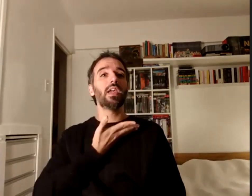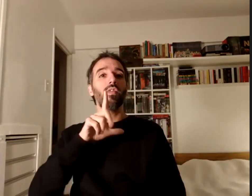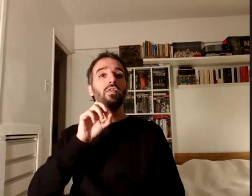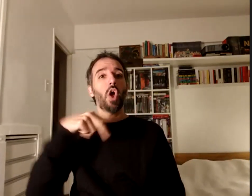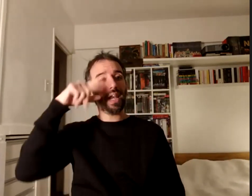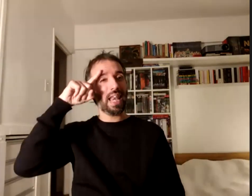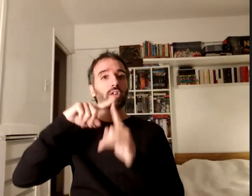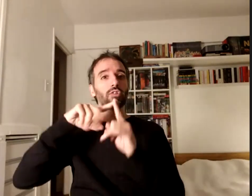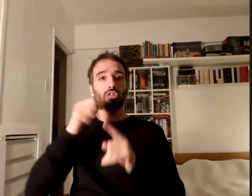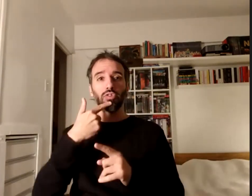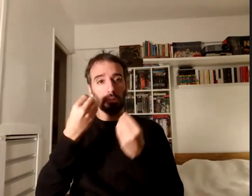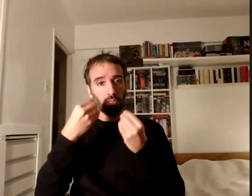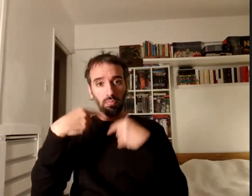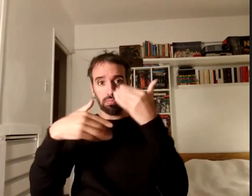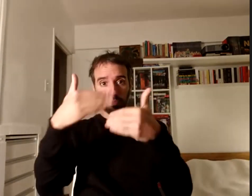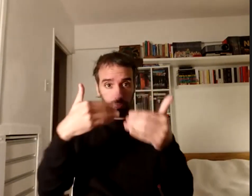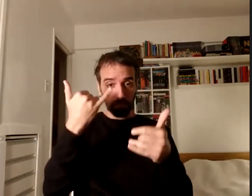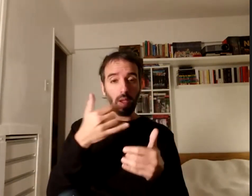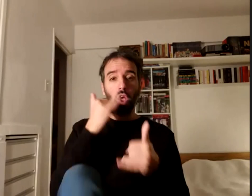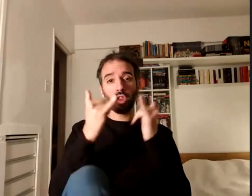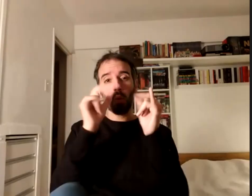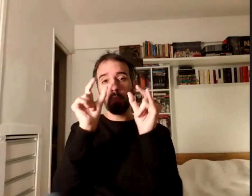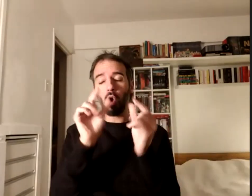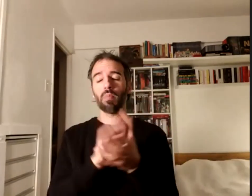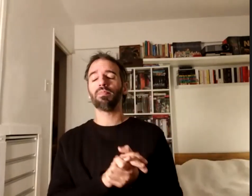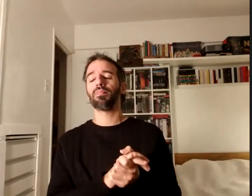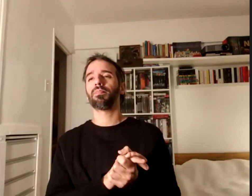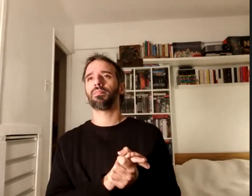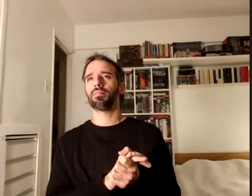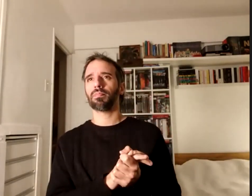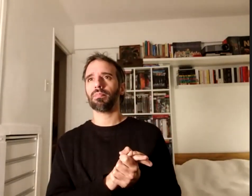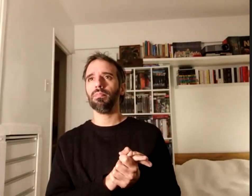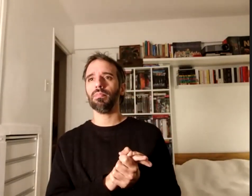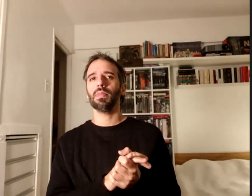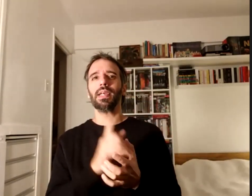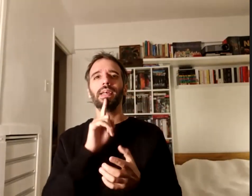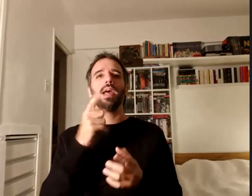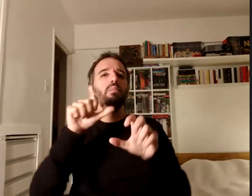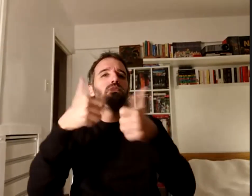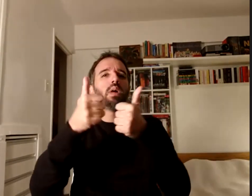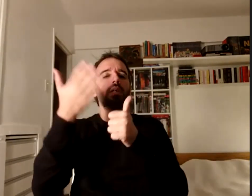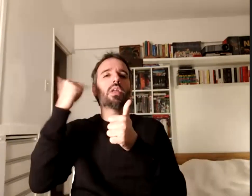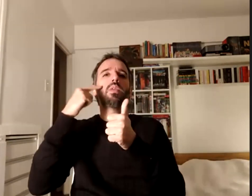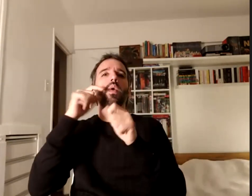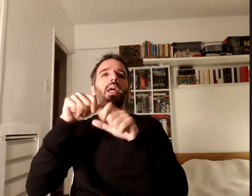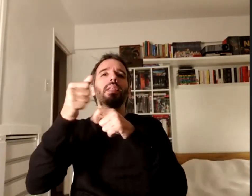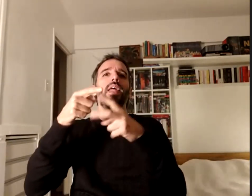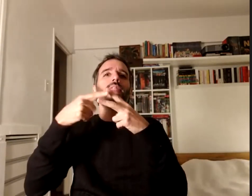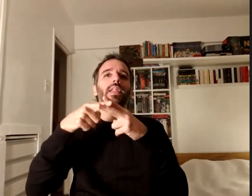accesibles bueno Tiflonexo surgió a partir de una biblioteca digital que se llama Tiflolibros en el año